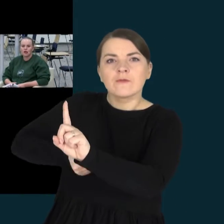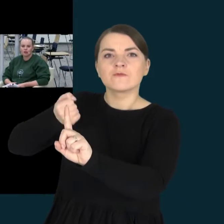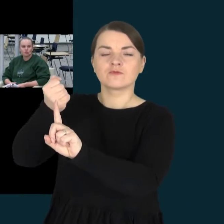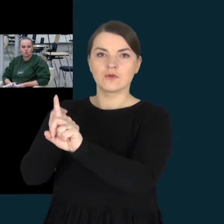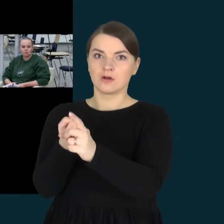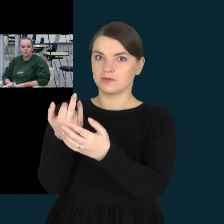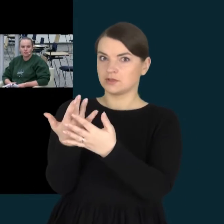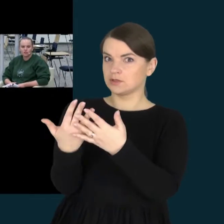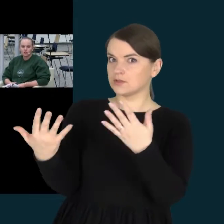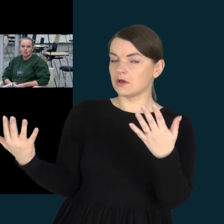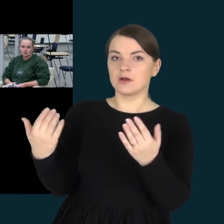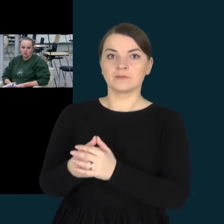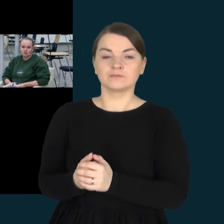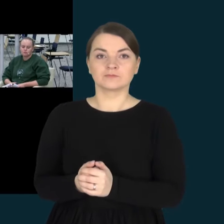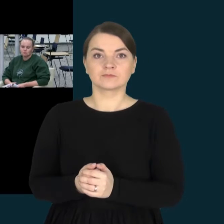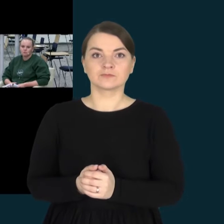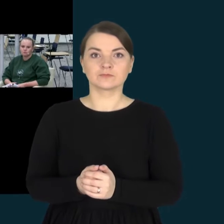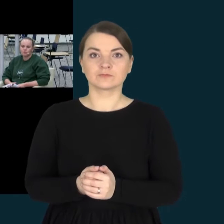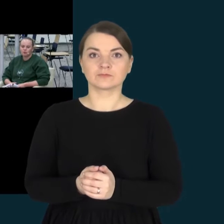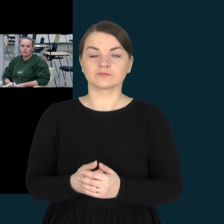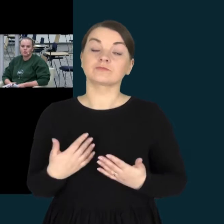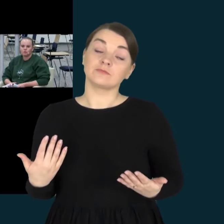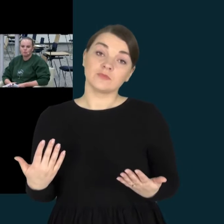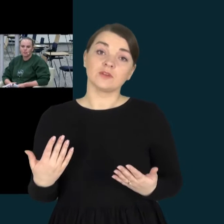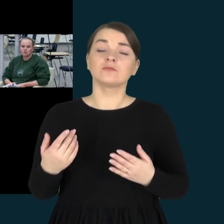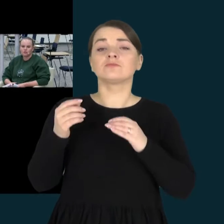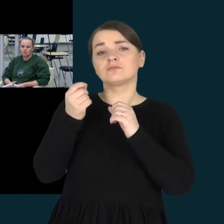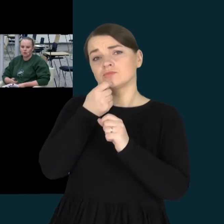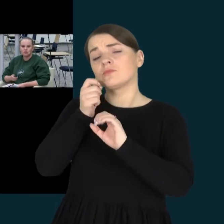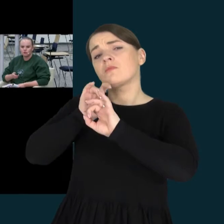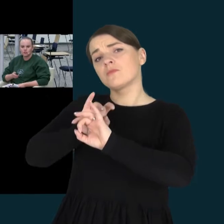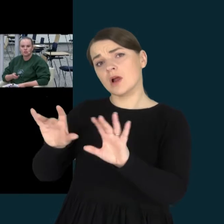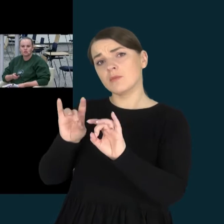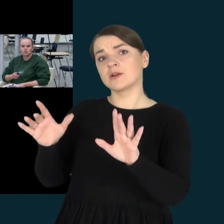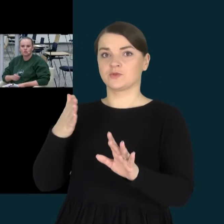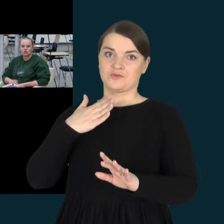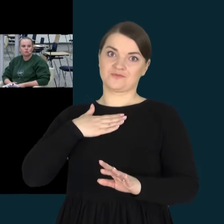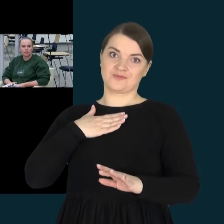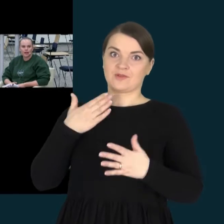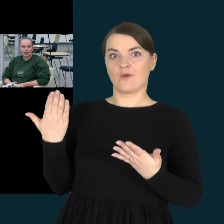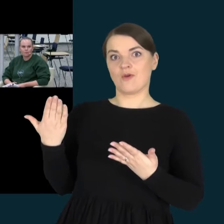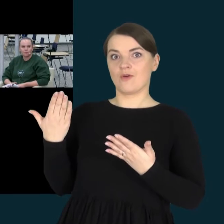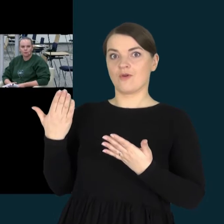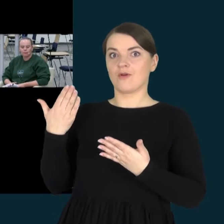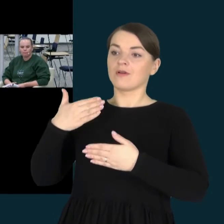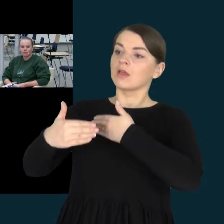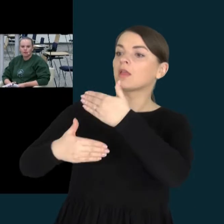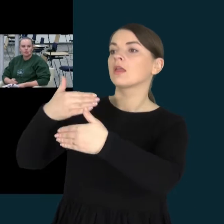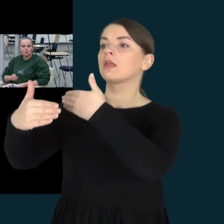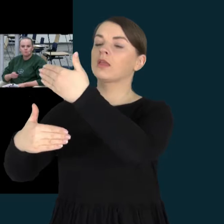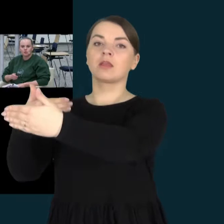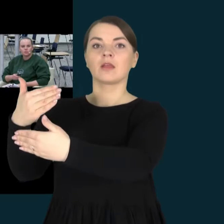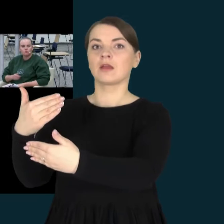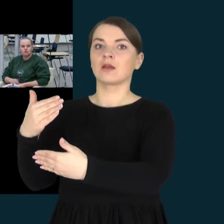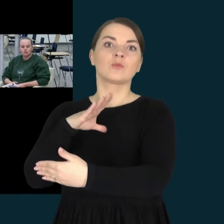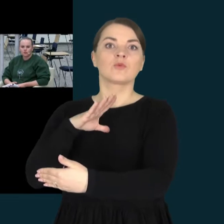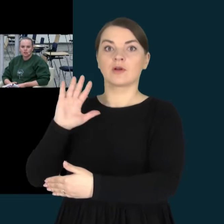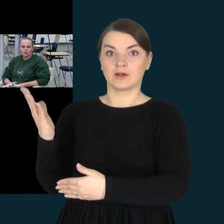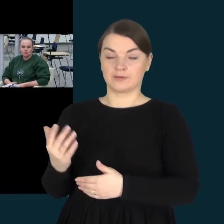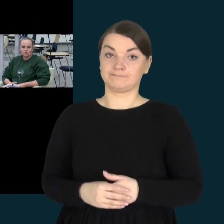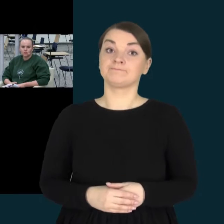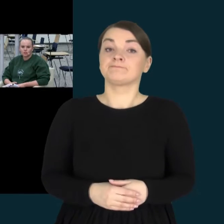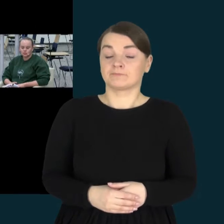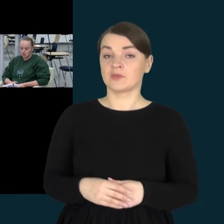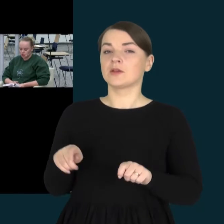šurpiamis, diagnozėmis ir pabandysiu papasakoti mano tiesos ieškojimo kelią. Pradžia buvo